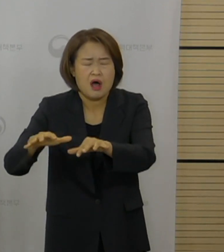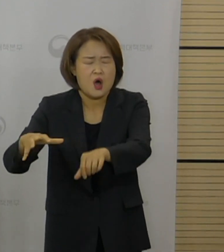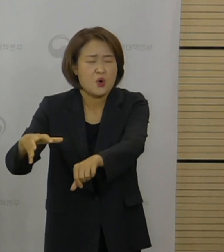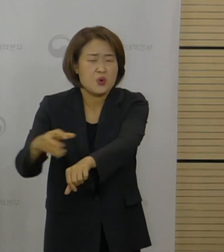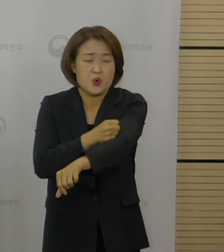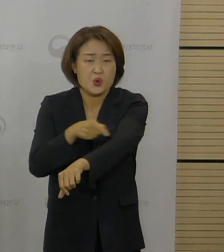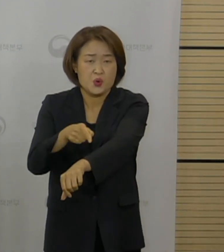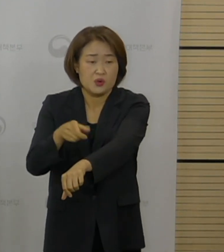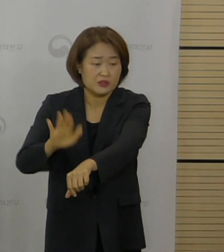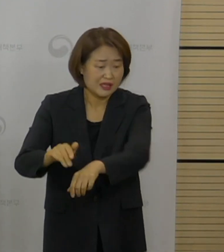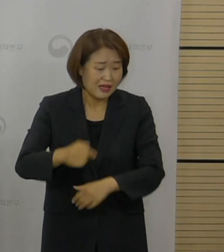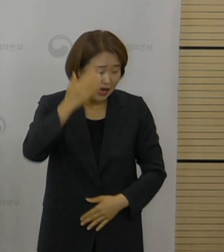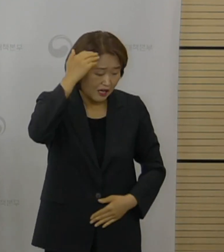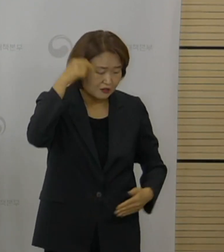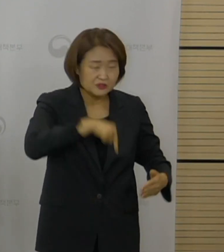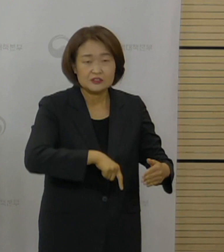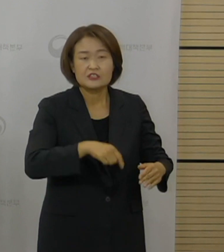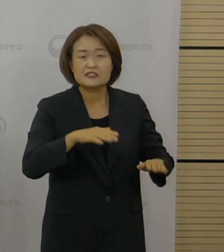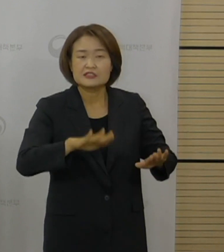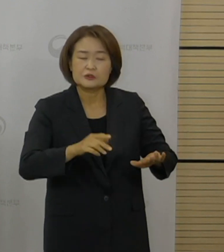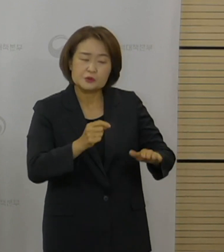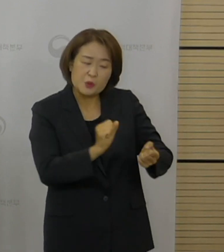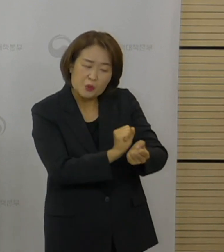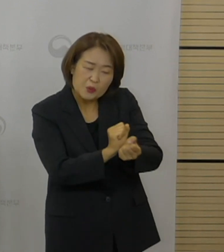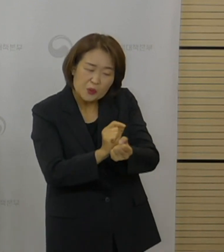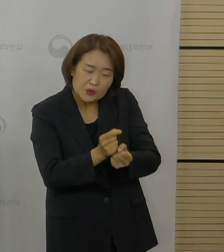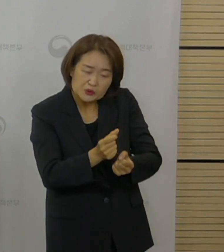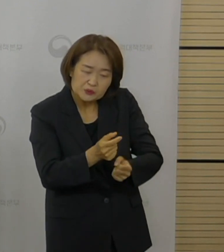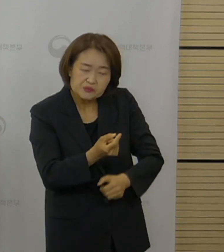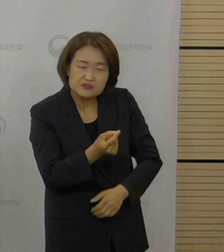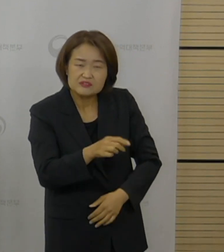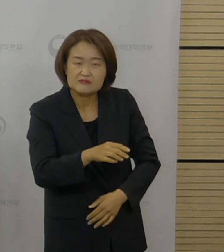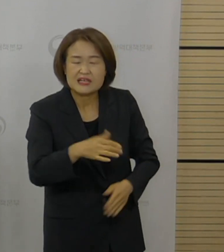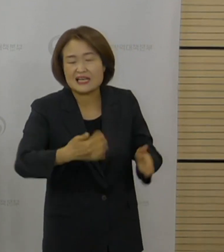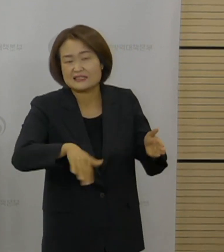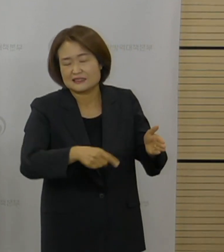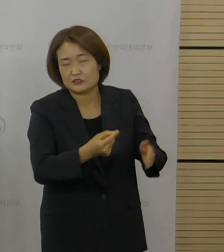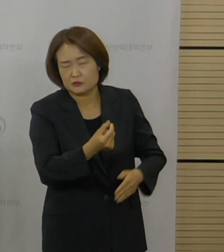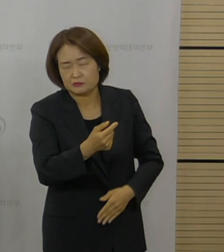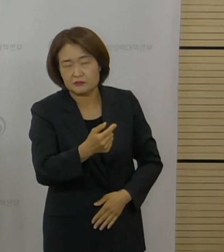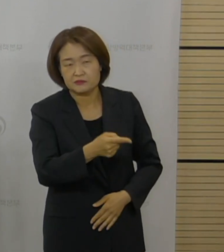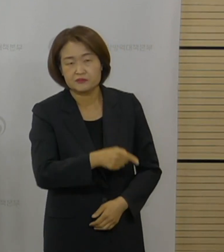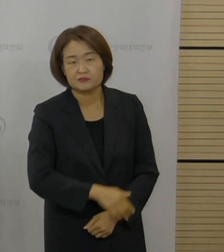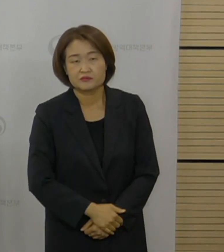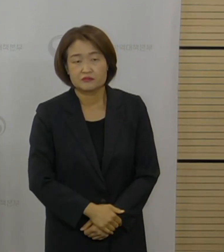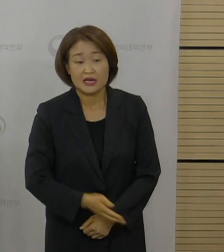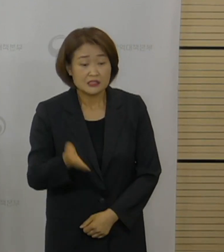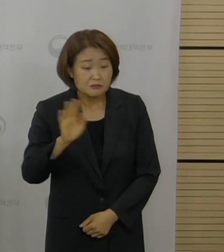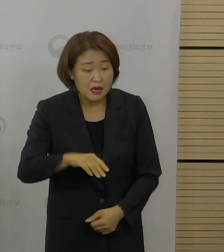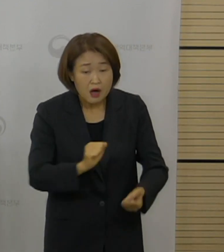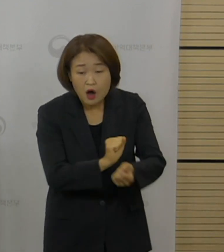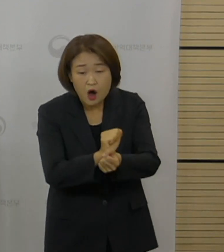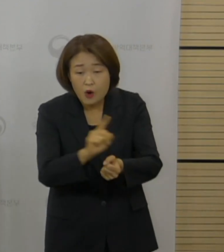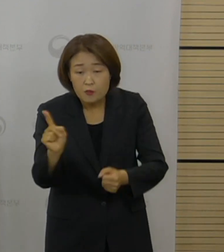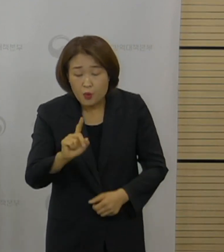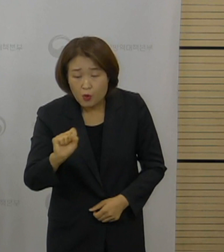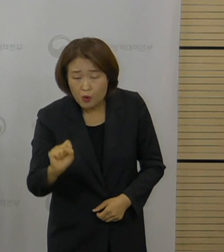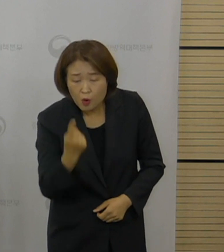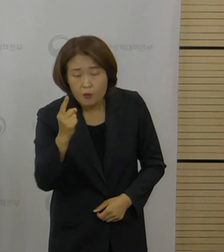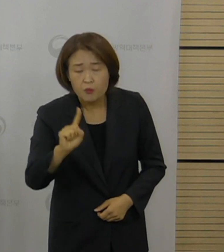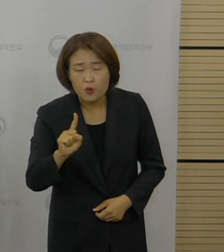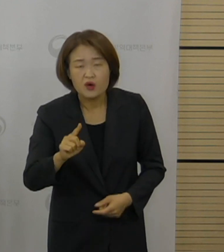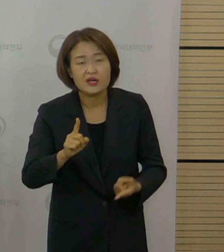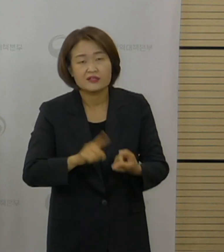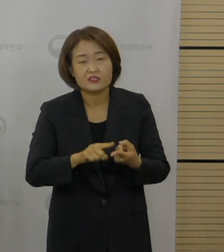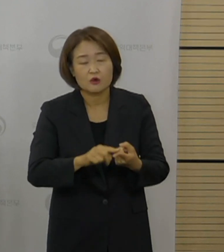초기 단계 아닌가 이런 상황 평가를 하고 있고 이후에 발생 양상, 그래도 전염력이 더